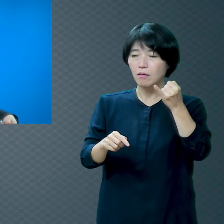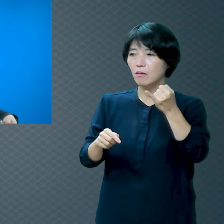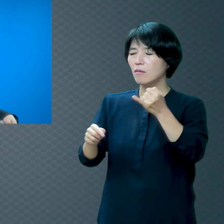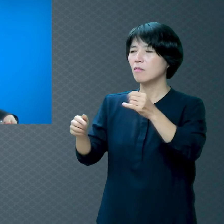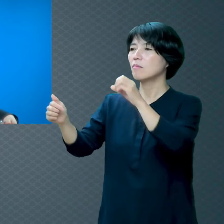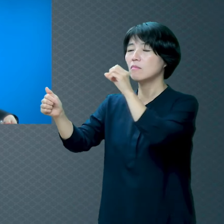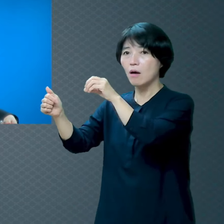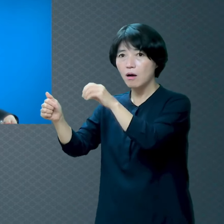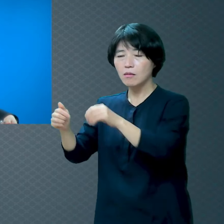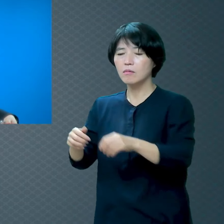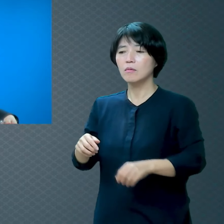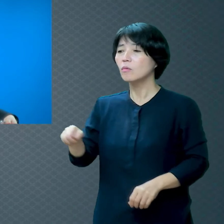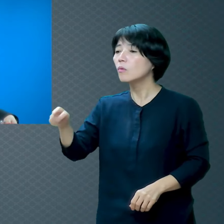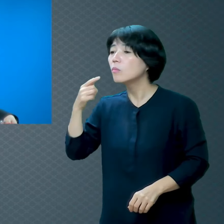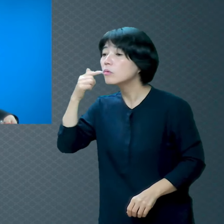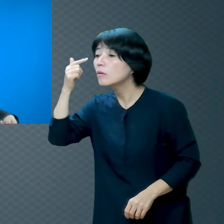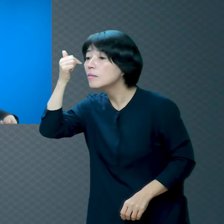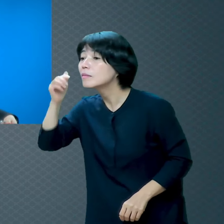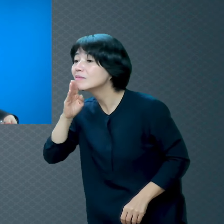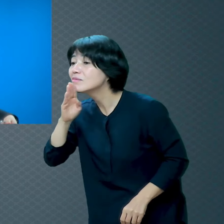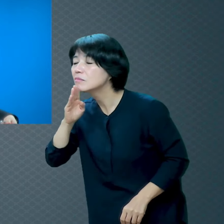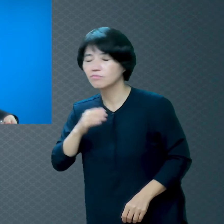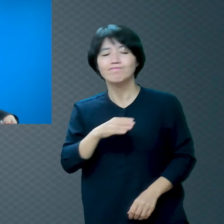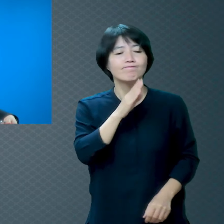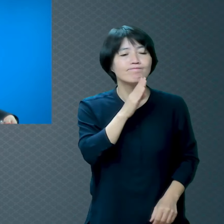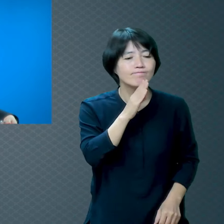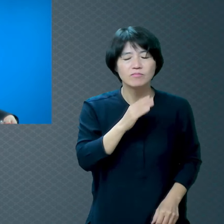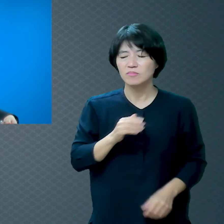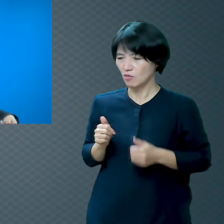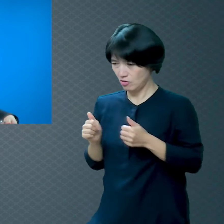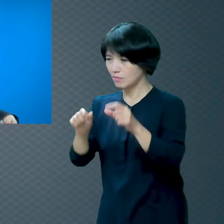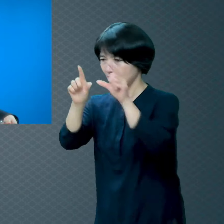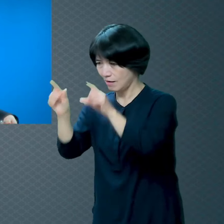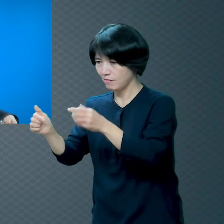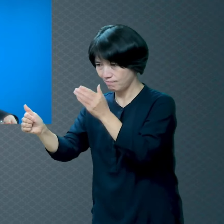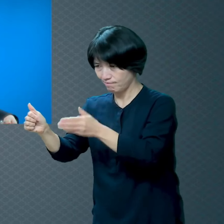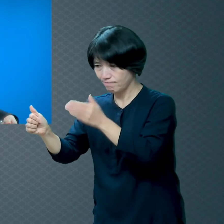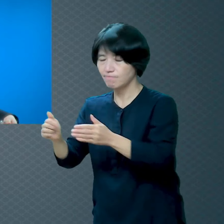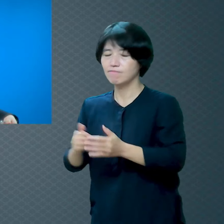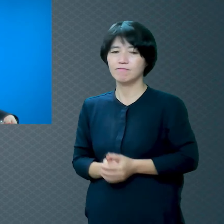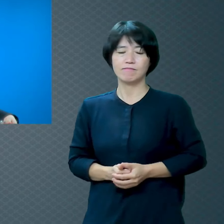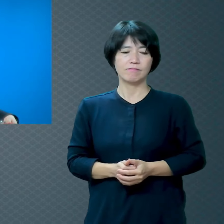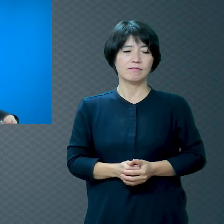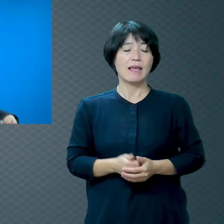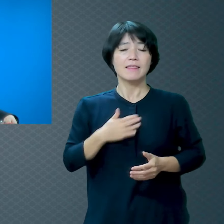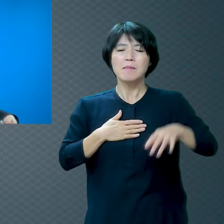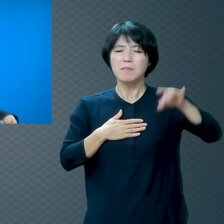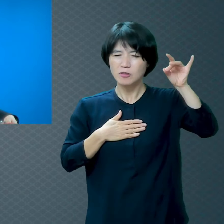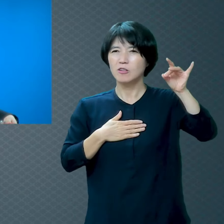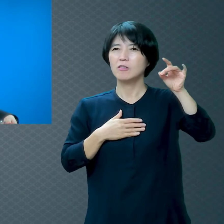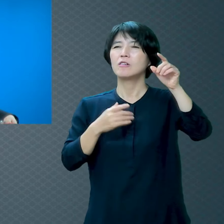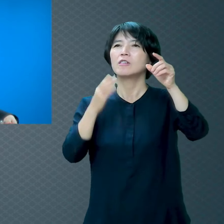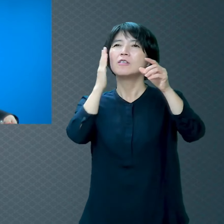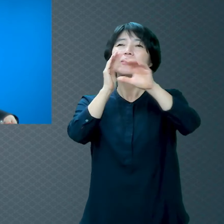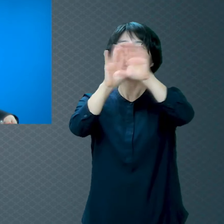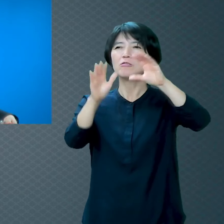야 너 목사잖아 예 열심히 살아라 내가 먼저 갈 테니까